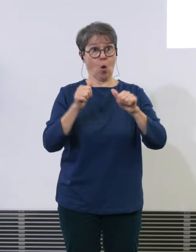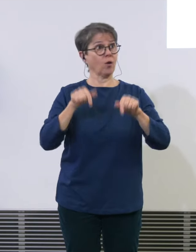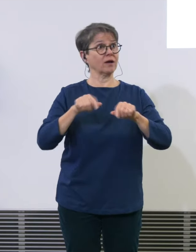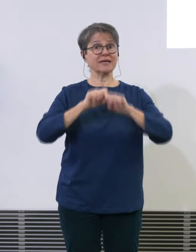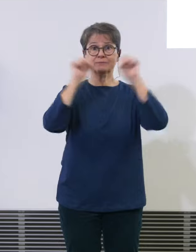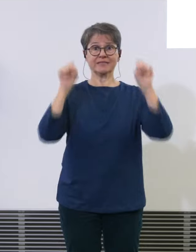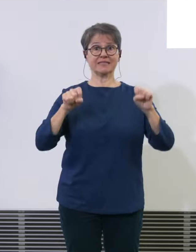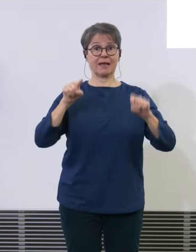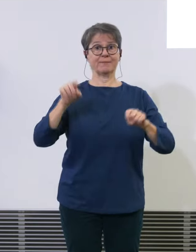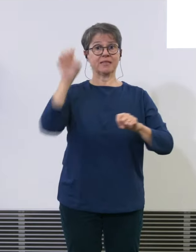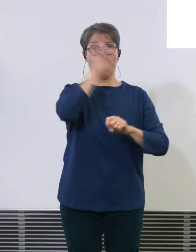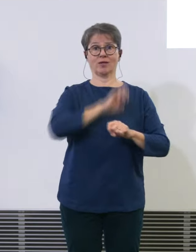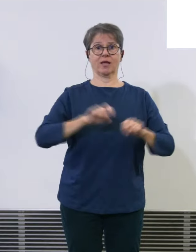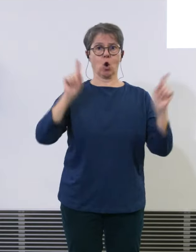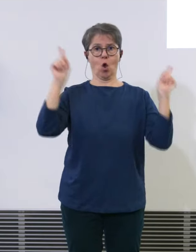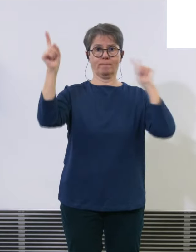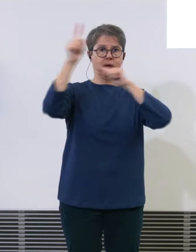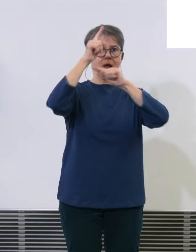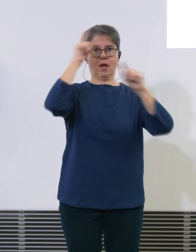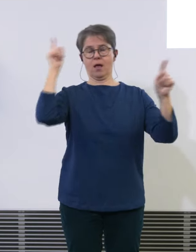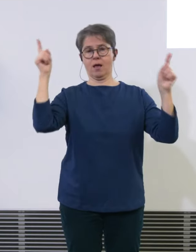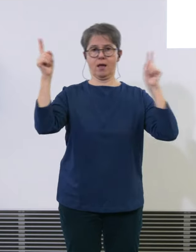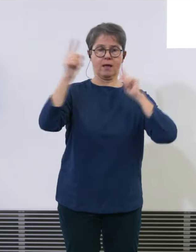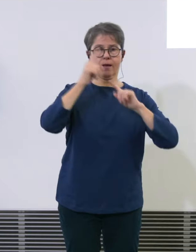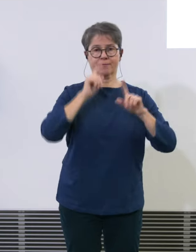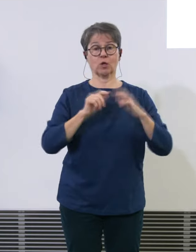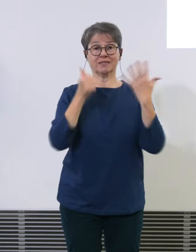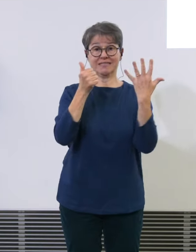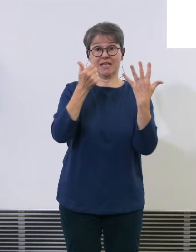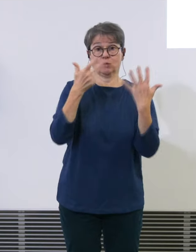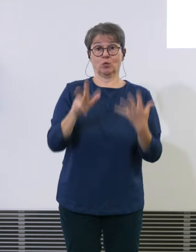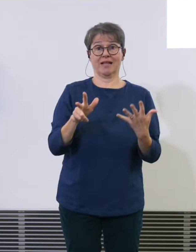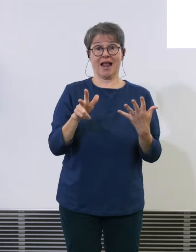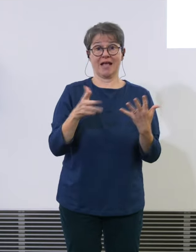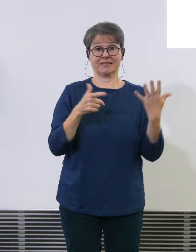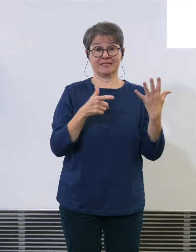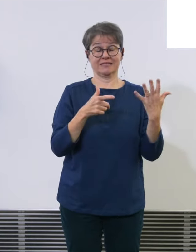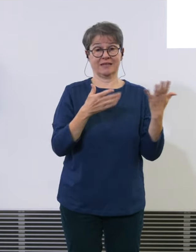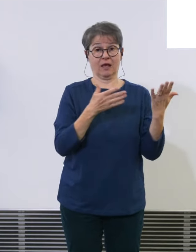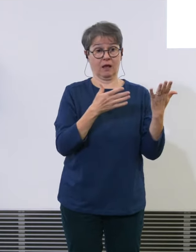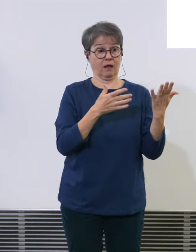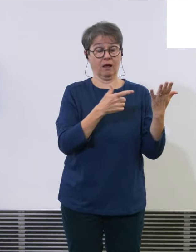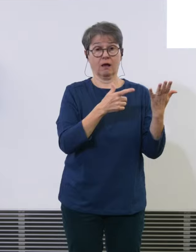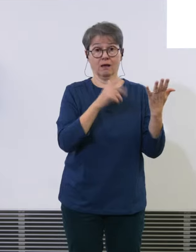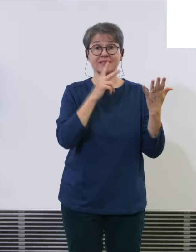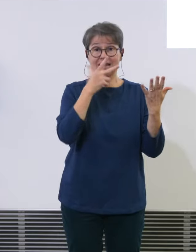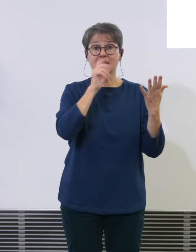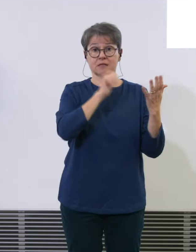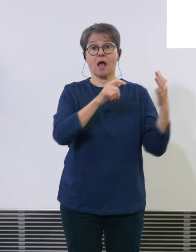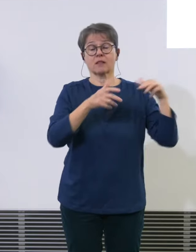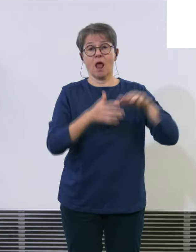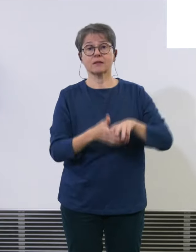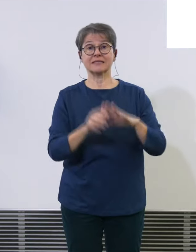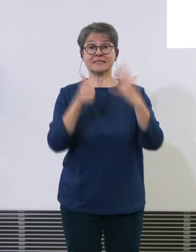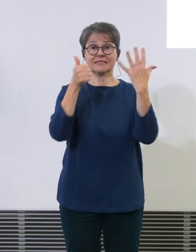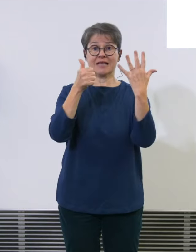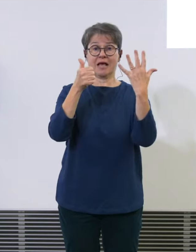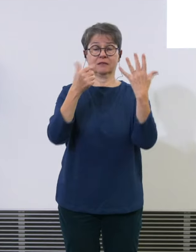Das heisst, dass aus diesen 36 gehen 6 einfach in die nächste Stunde. Und in den Spitzzeiten gehen sie immer in die nächste